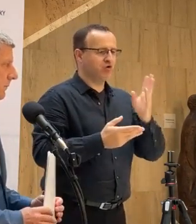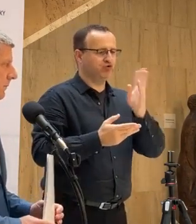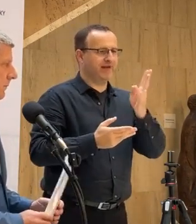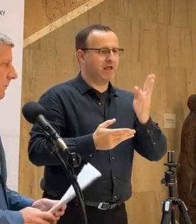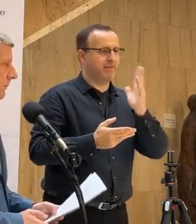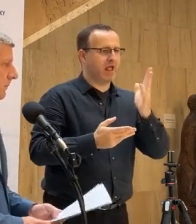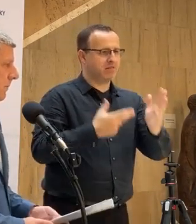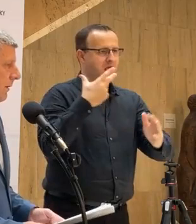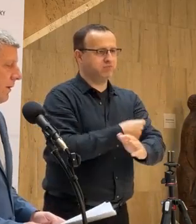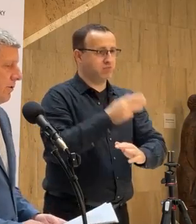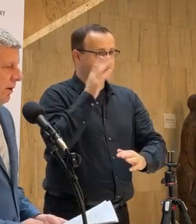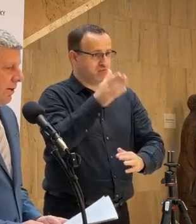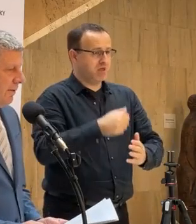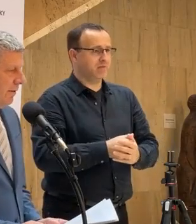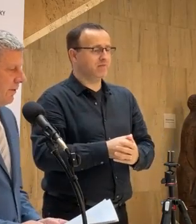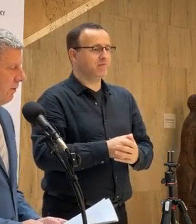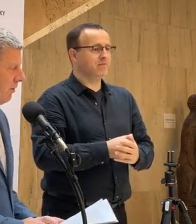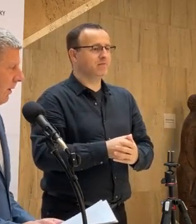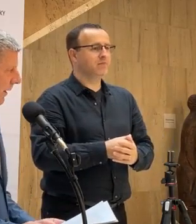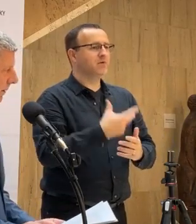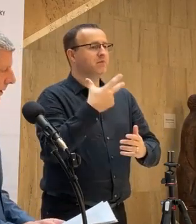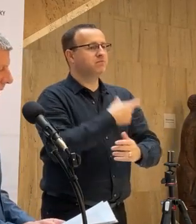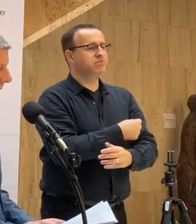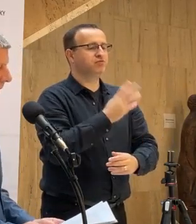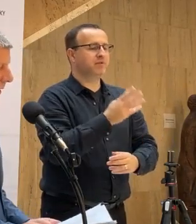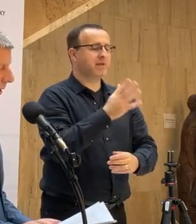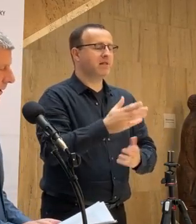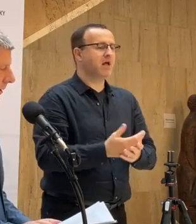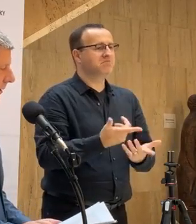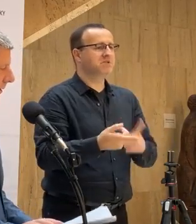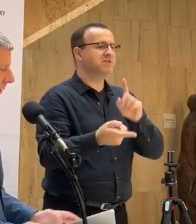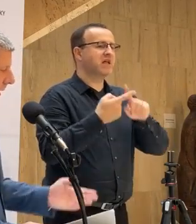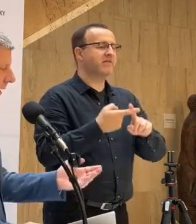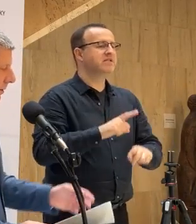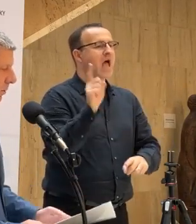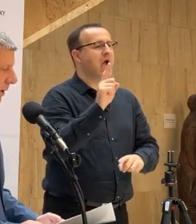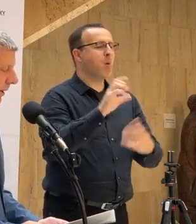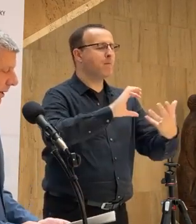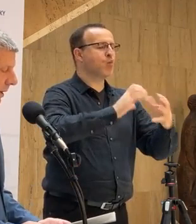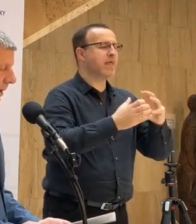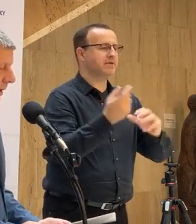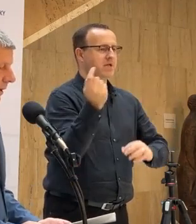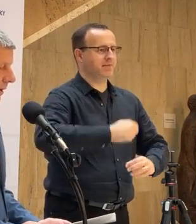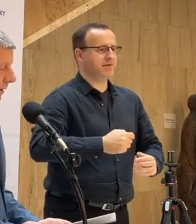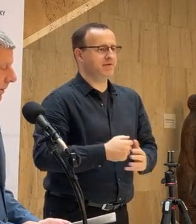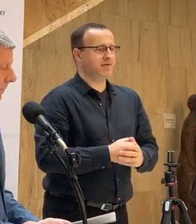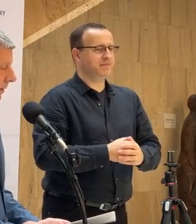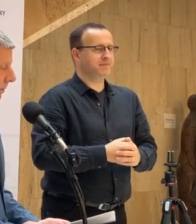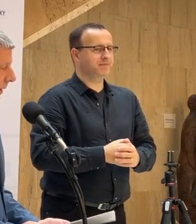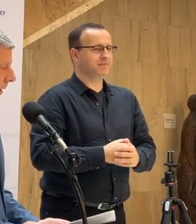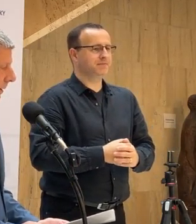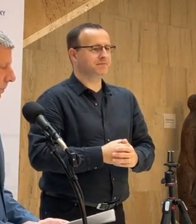aj keď čtvrtá už bola. Teda ďalšia dávka závisí vlastne od toho, aký ten variant tu bude prítomný.